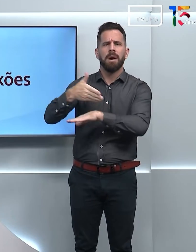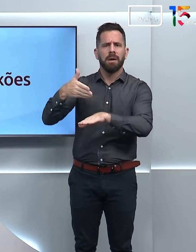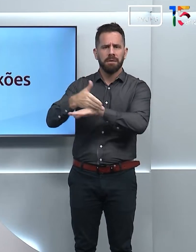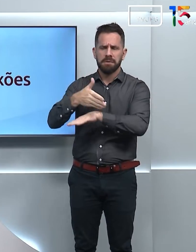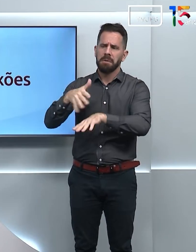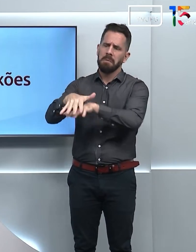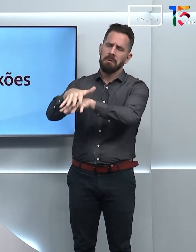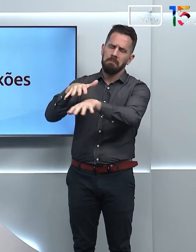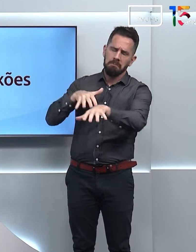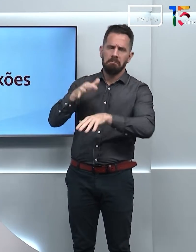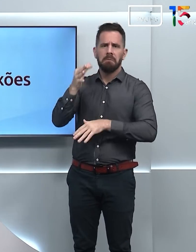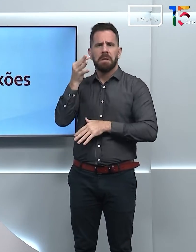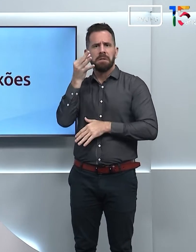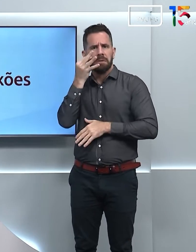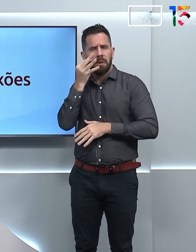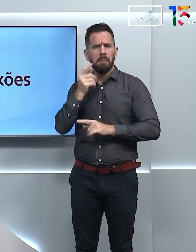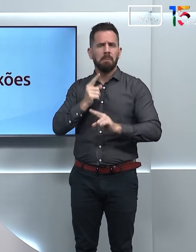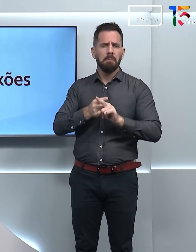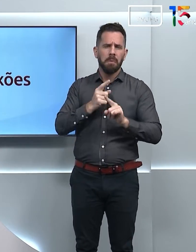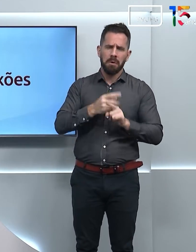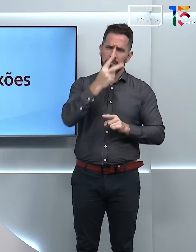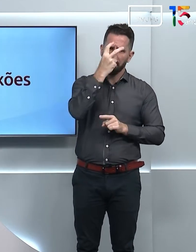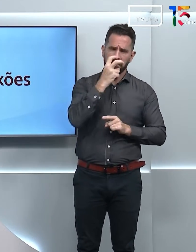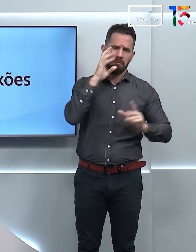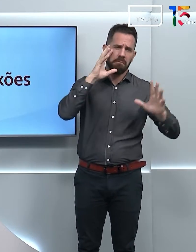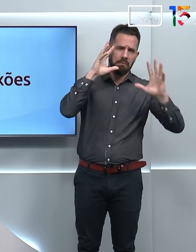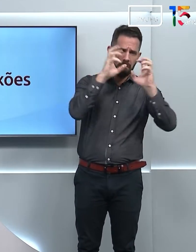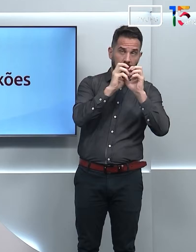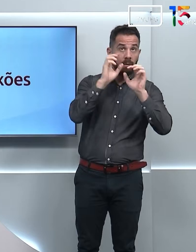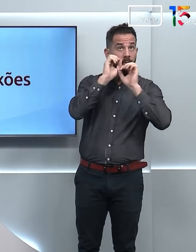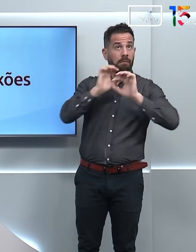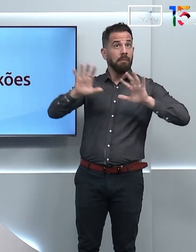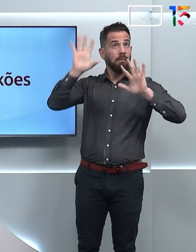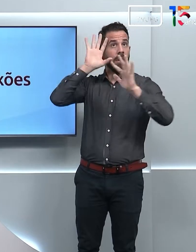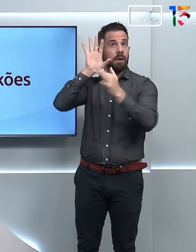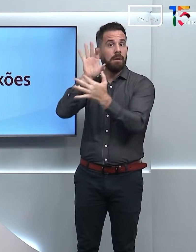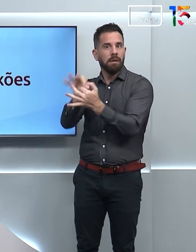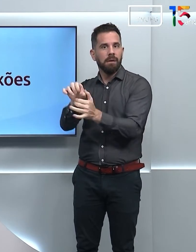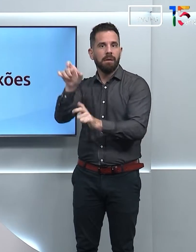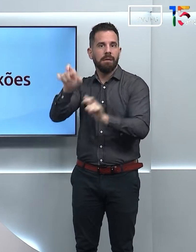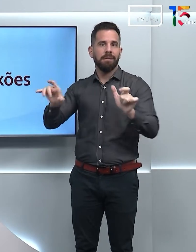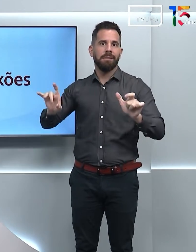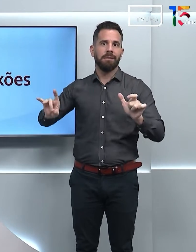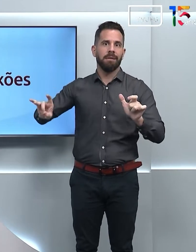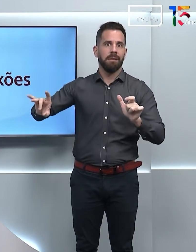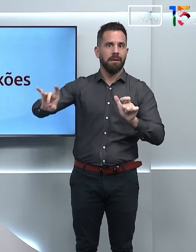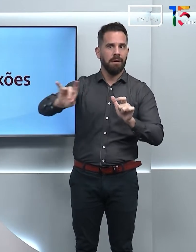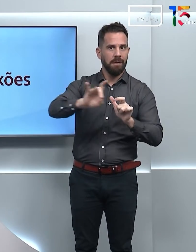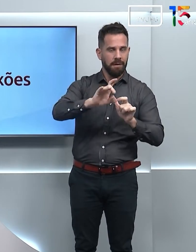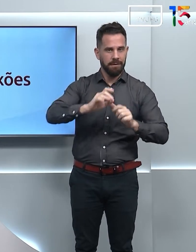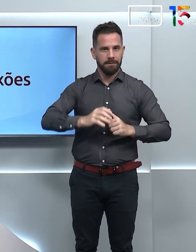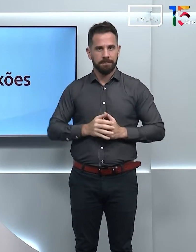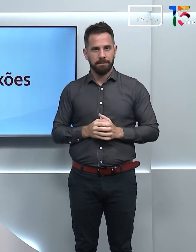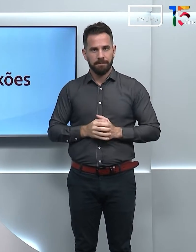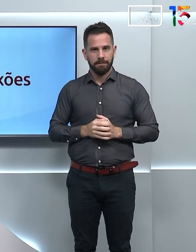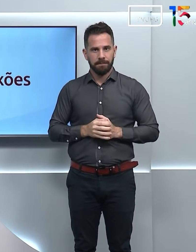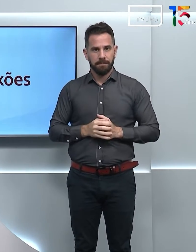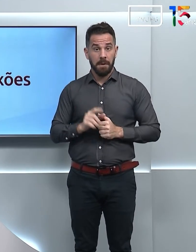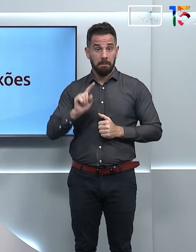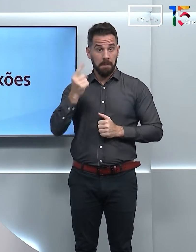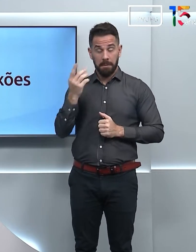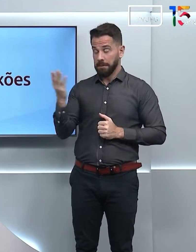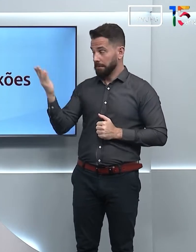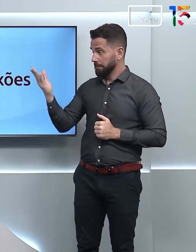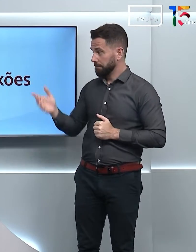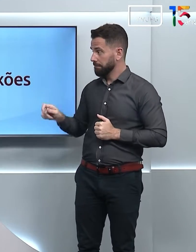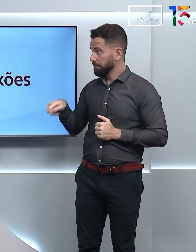dos que participam do nosso programa, para tentar garantir um pouco a acessibilidade para as pessoas cegas e com baixa visão. Eu